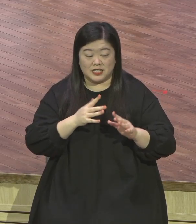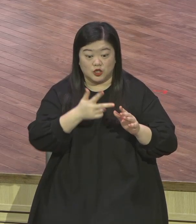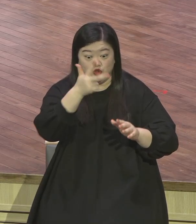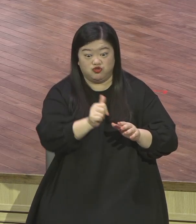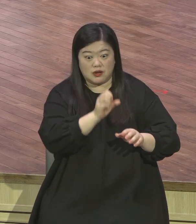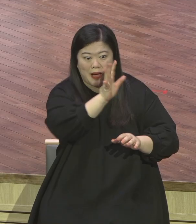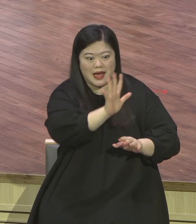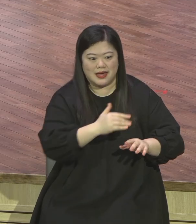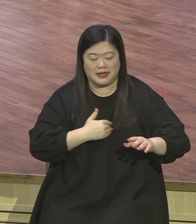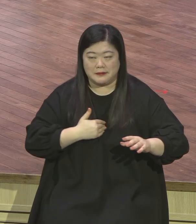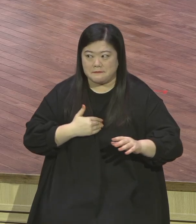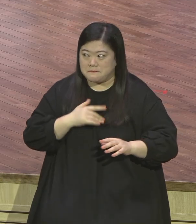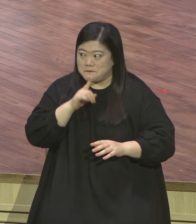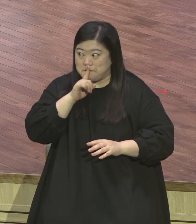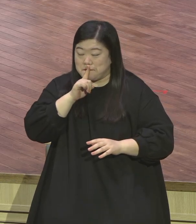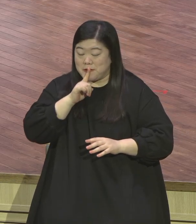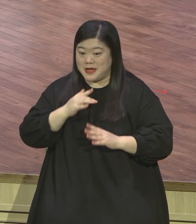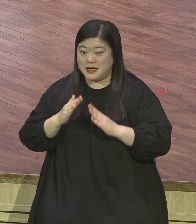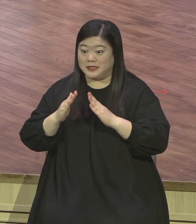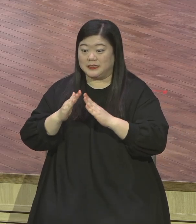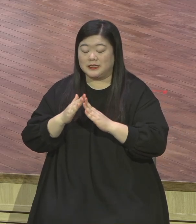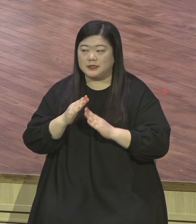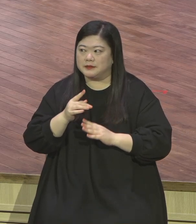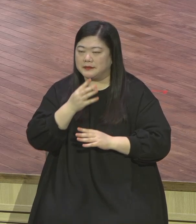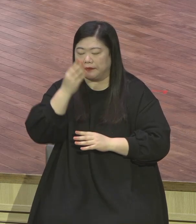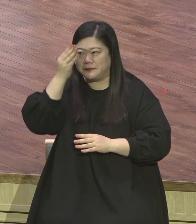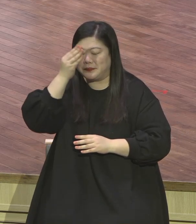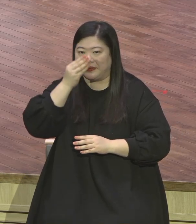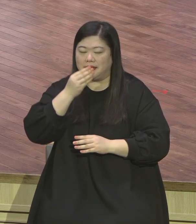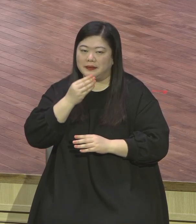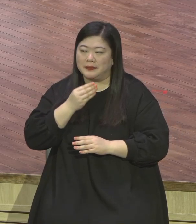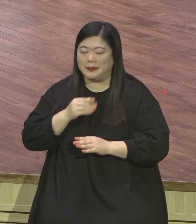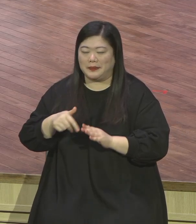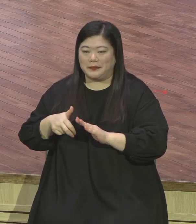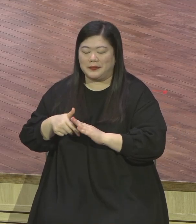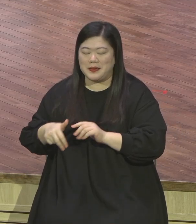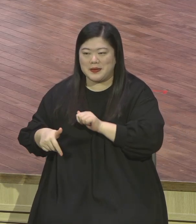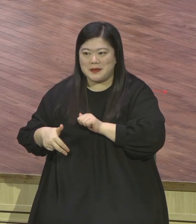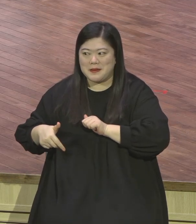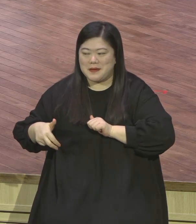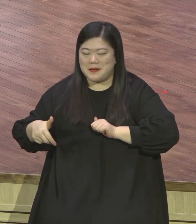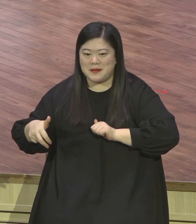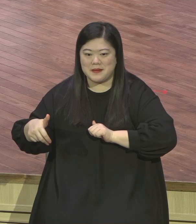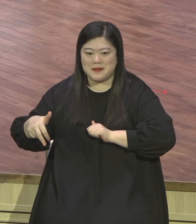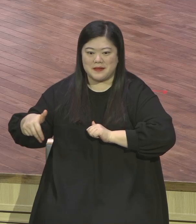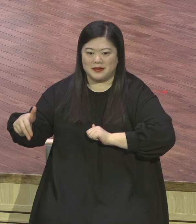나오면서 그야말로 조스럽게 그야말로 기쁨이 충만해 예수님께서 말이죠.